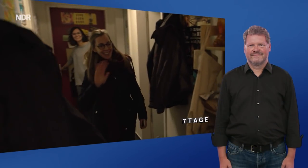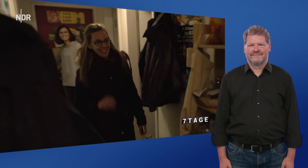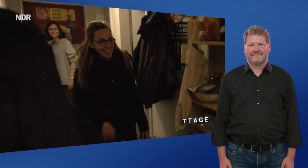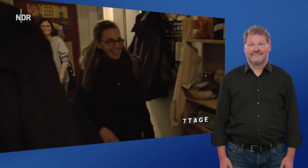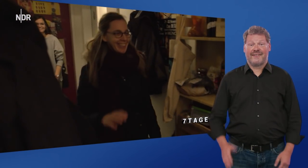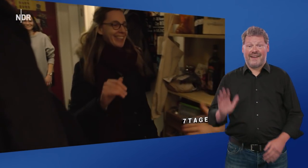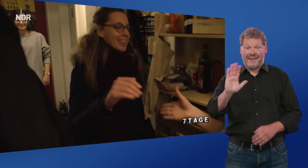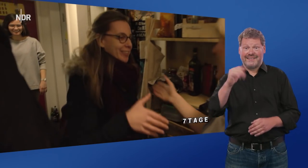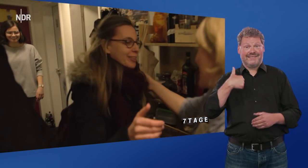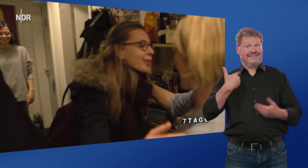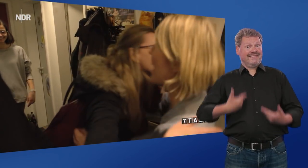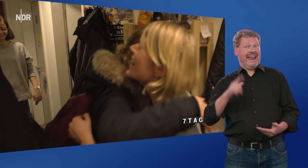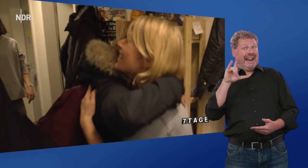Hi, ich bin Lisa. Hi.